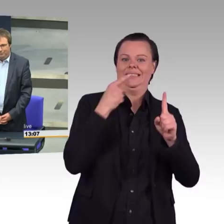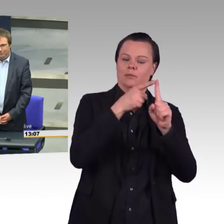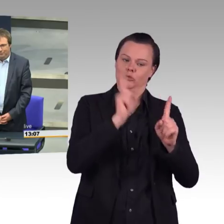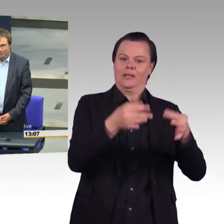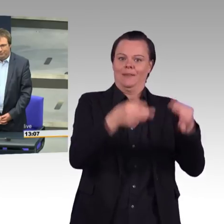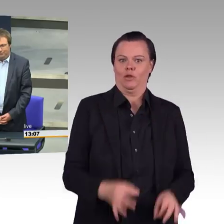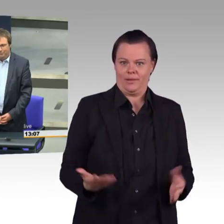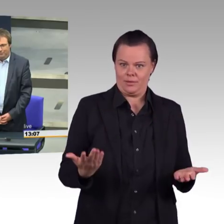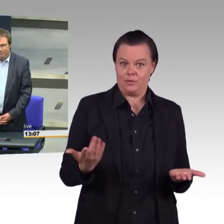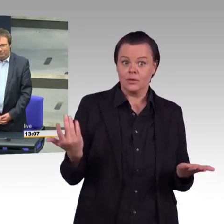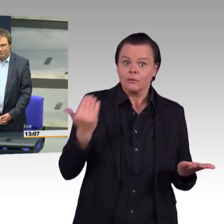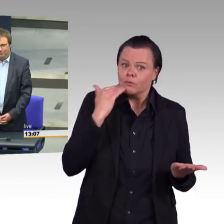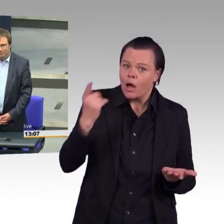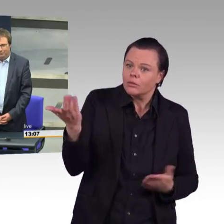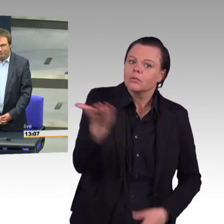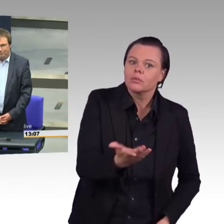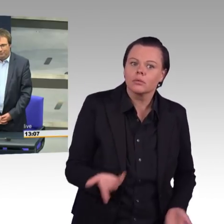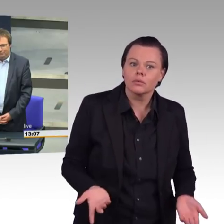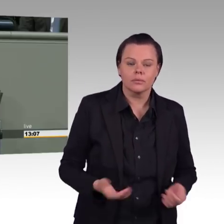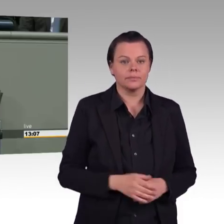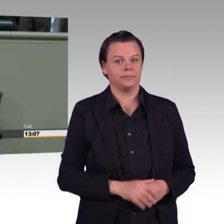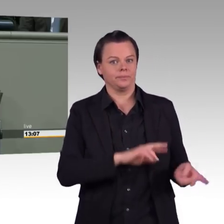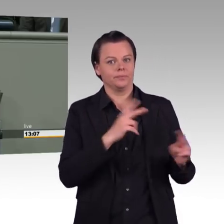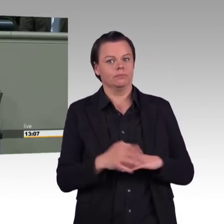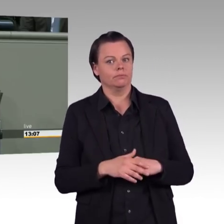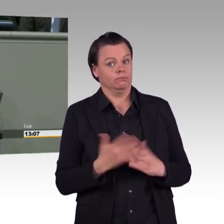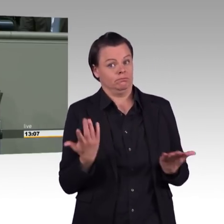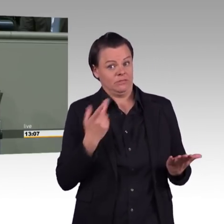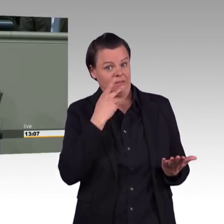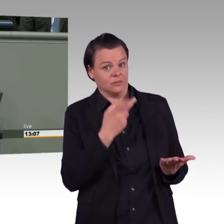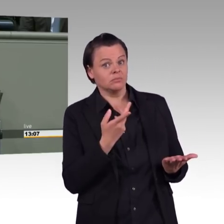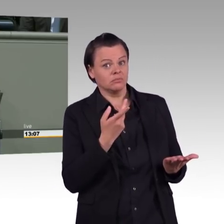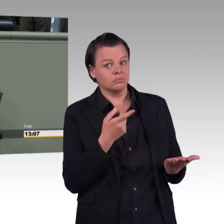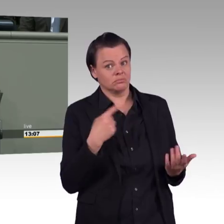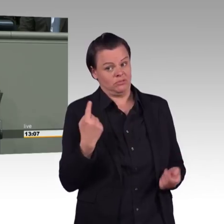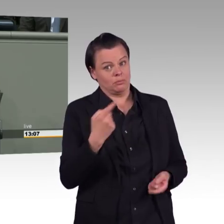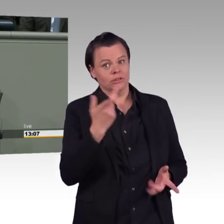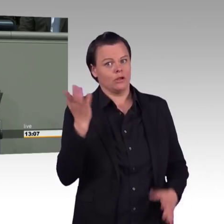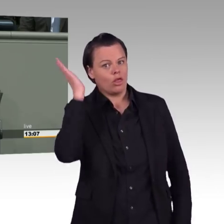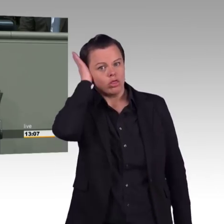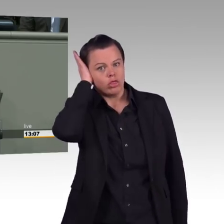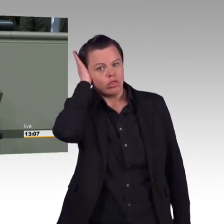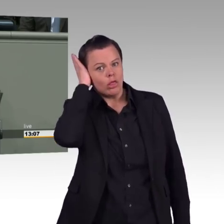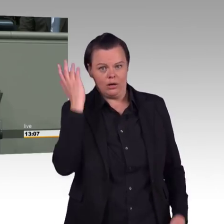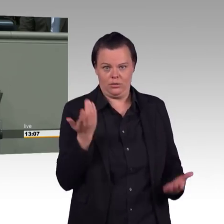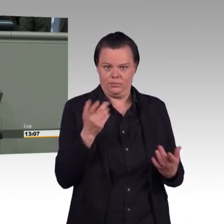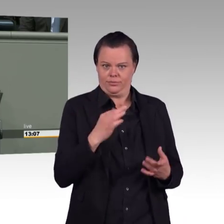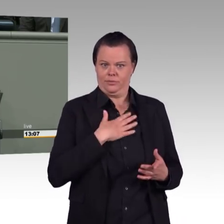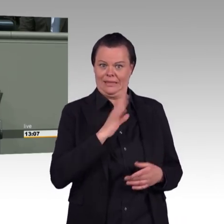genau, dass es nicht nur um die Abschaltung von Kraftwerken geht, sondern dass es um einen Strukturwandelprozess geht. Dass tausende Leute